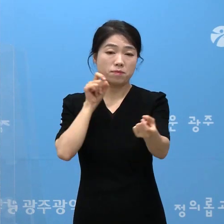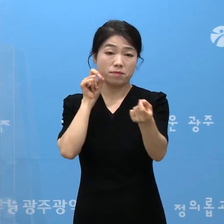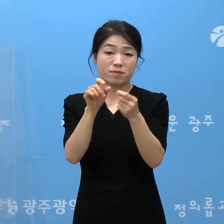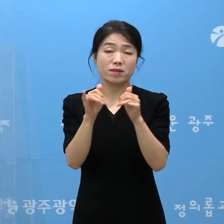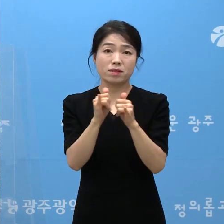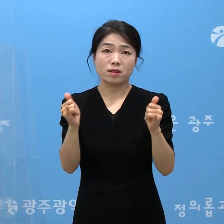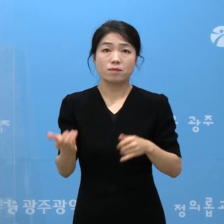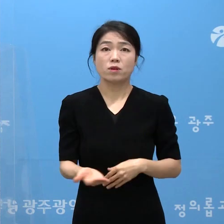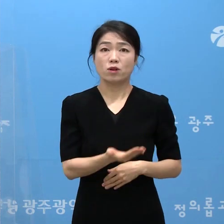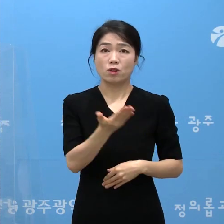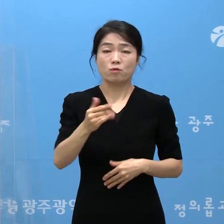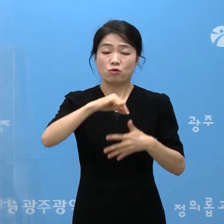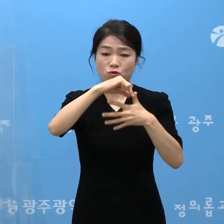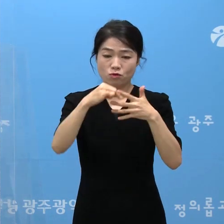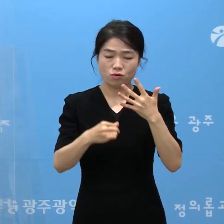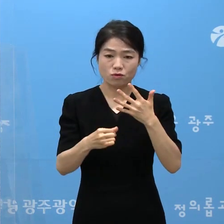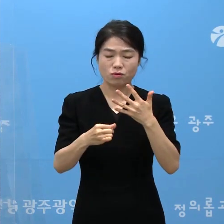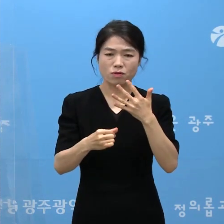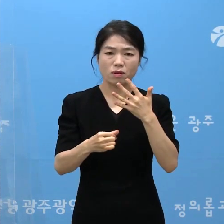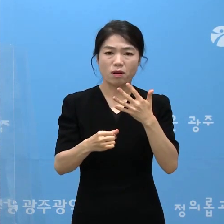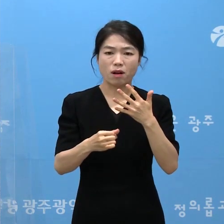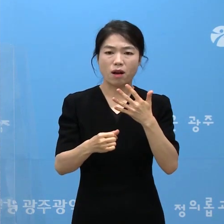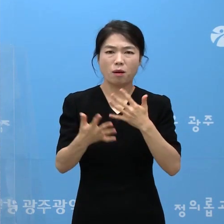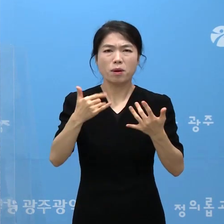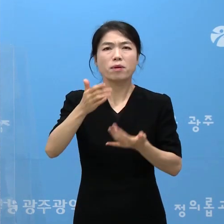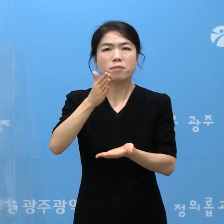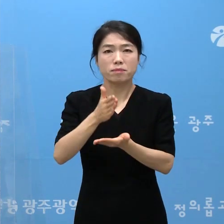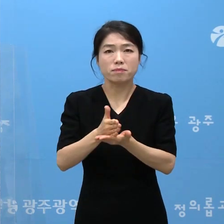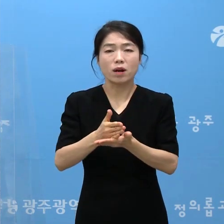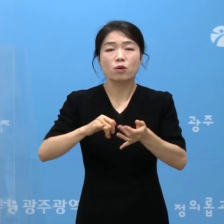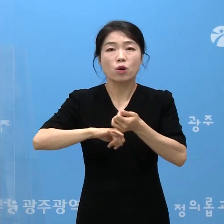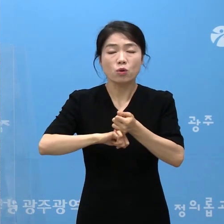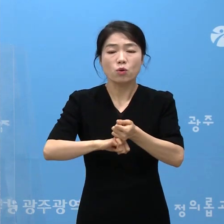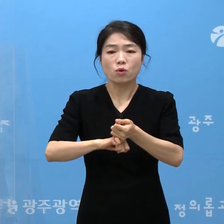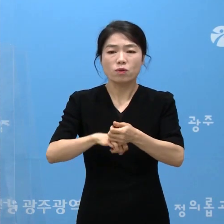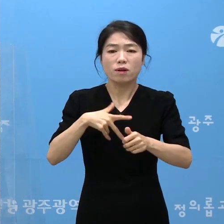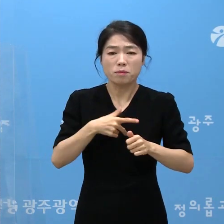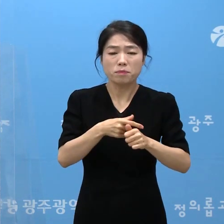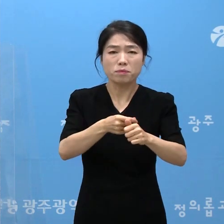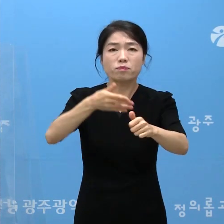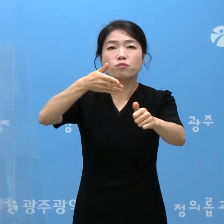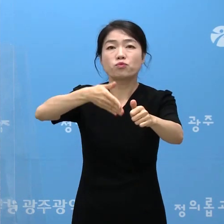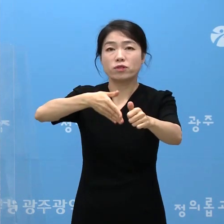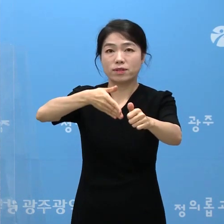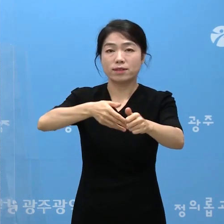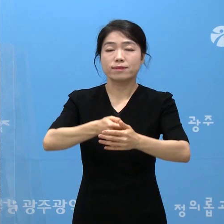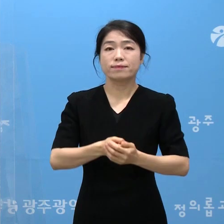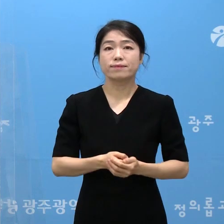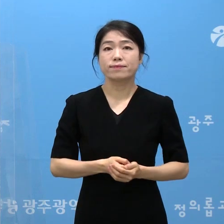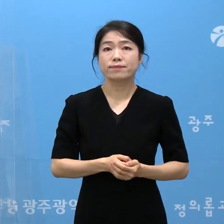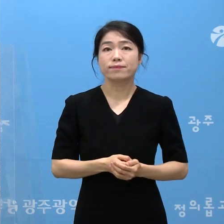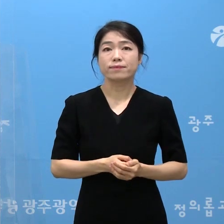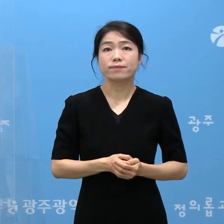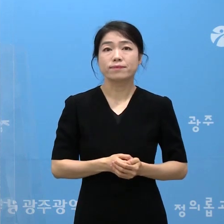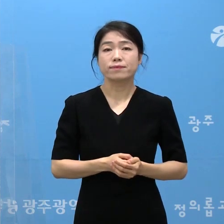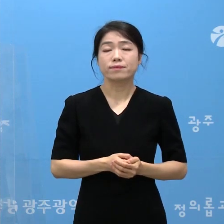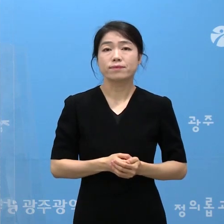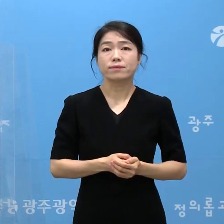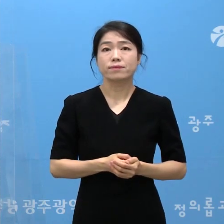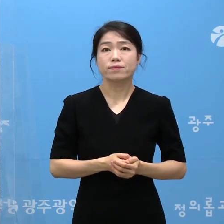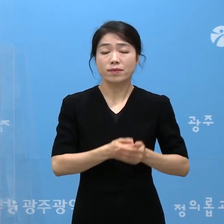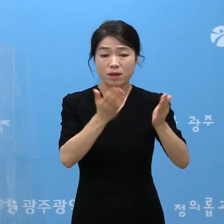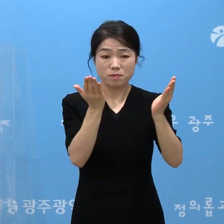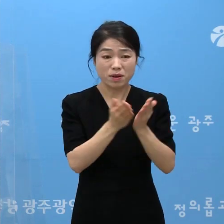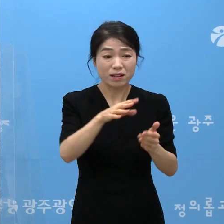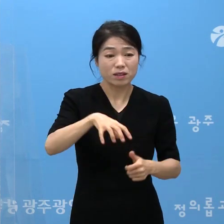계신 분들은 순서를 놓치지 마시고 반드시 접종을 받아주실 것을 다시 한번 요청드립니다. 해당